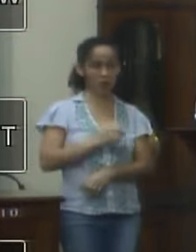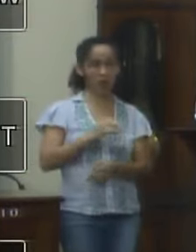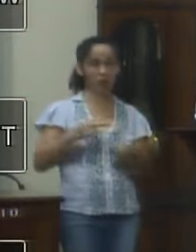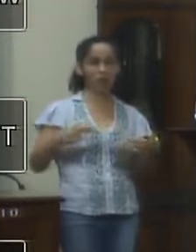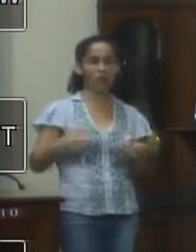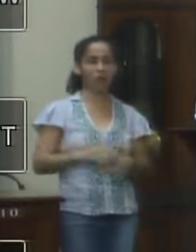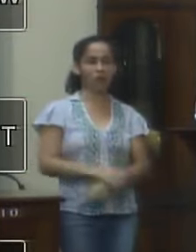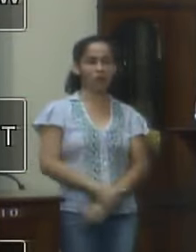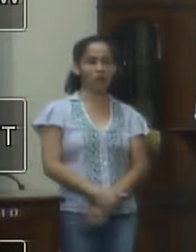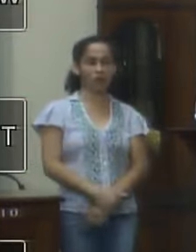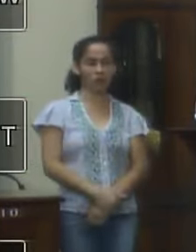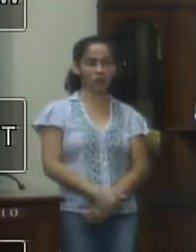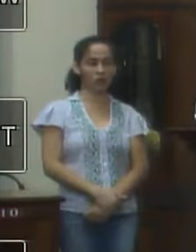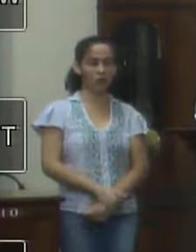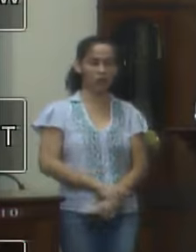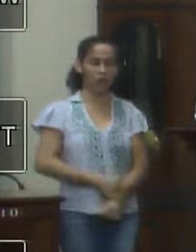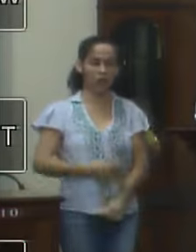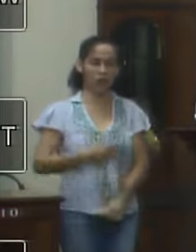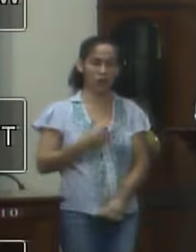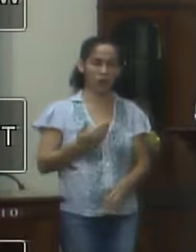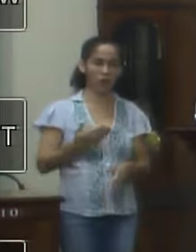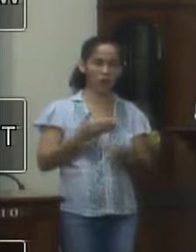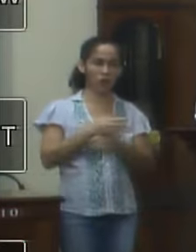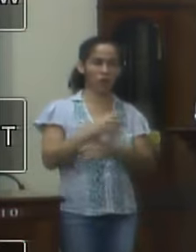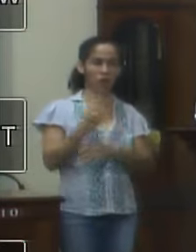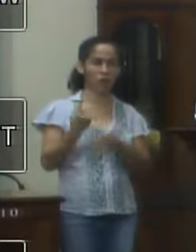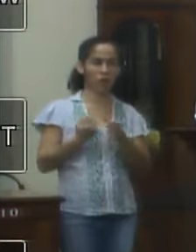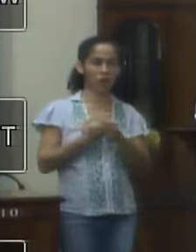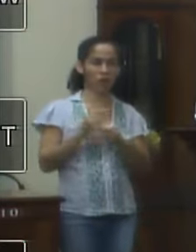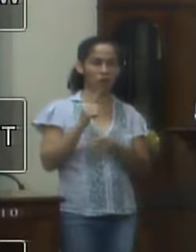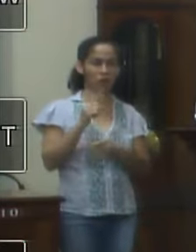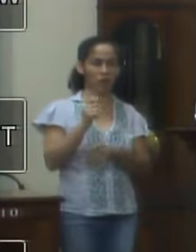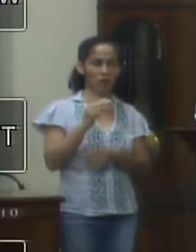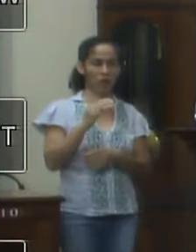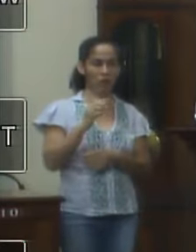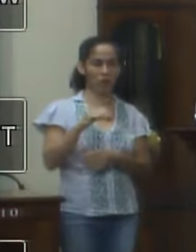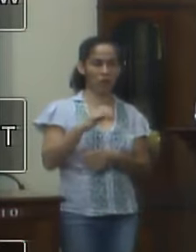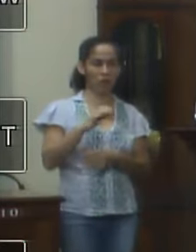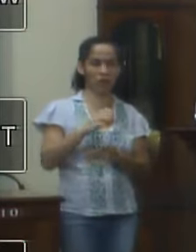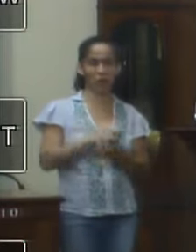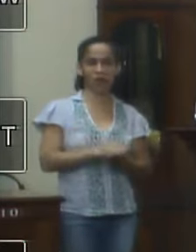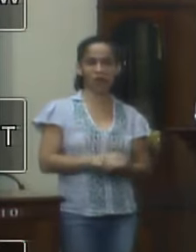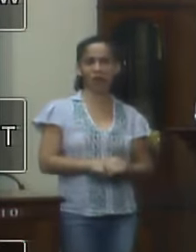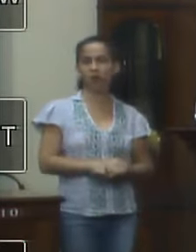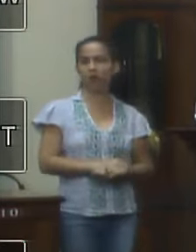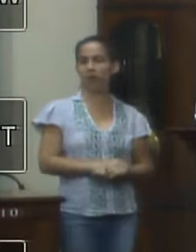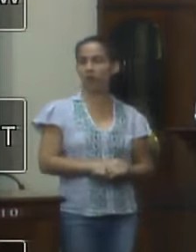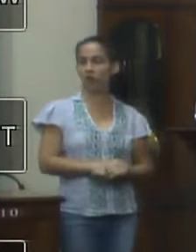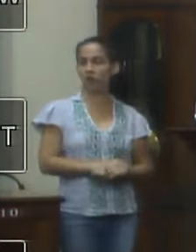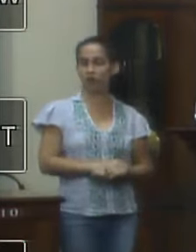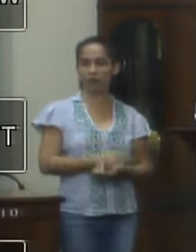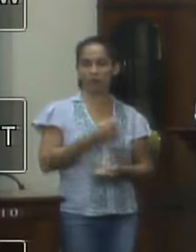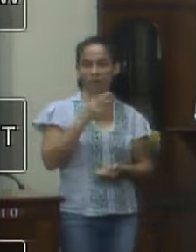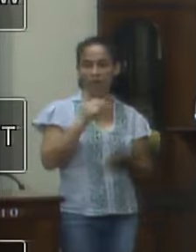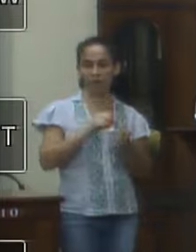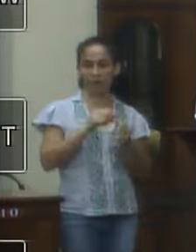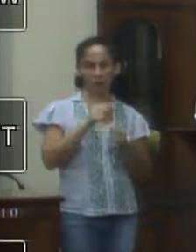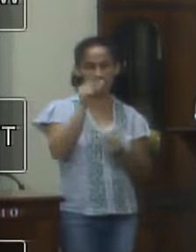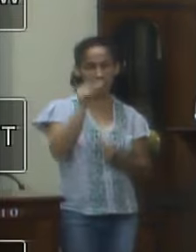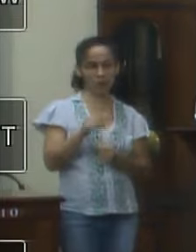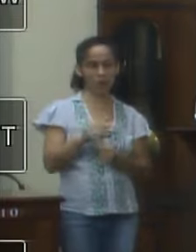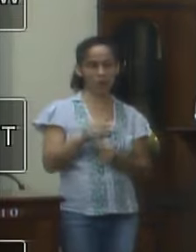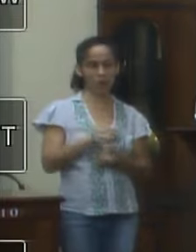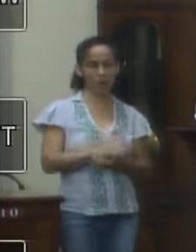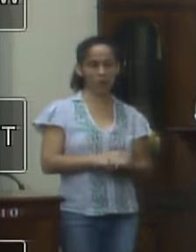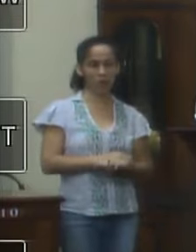que eu tenho que tem chegado ao meu gabinete de denúncia que ela tem feito com as pessoas entendeu que perderam